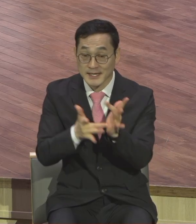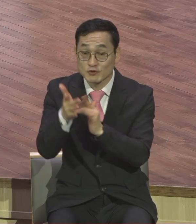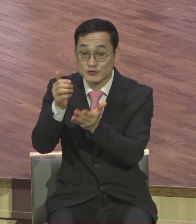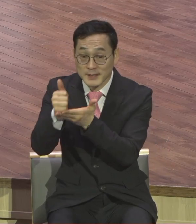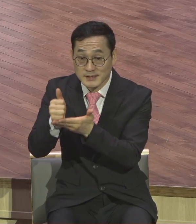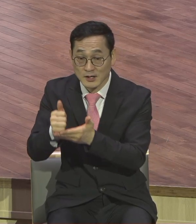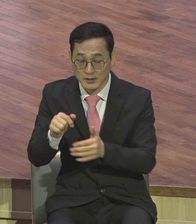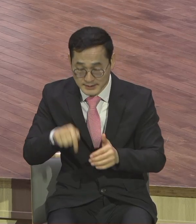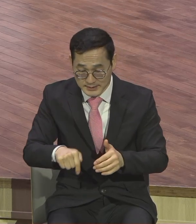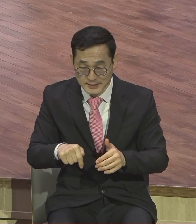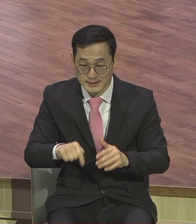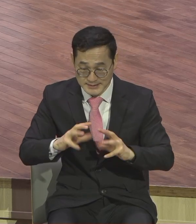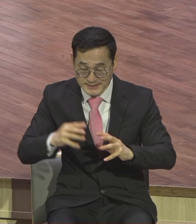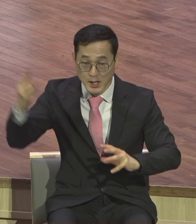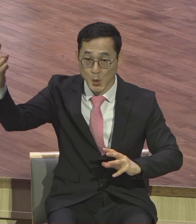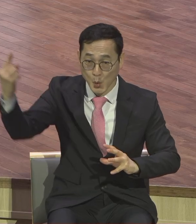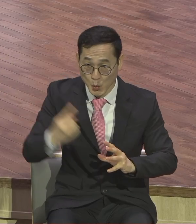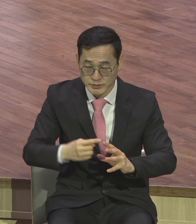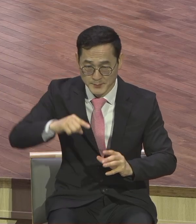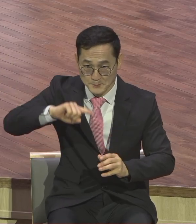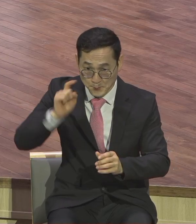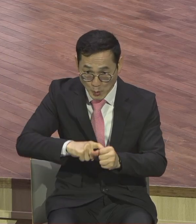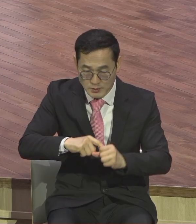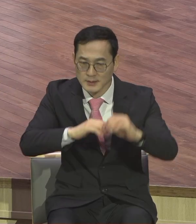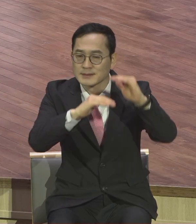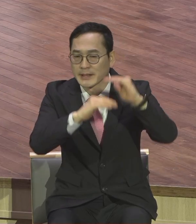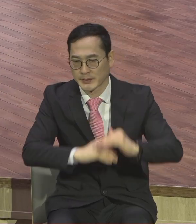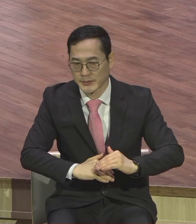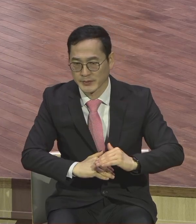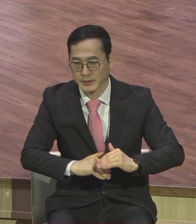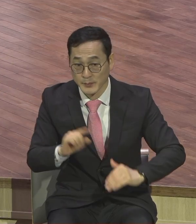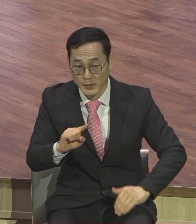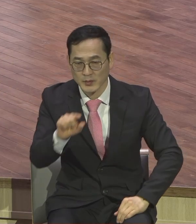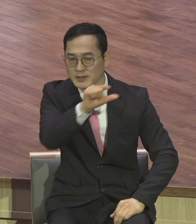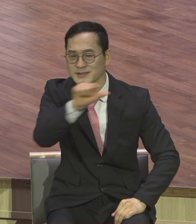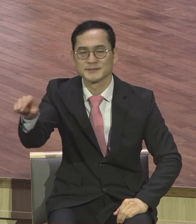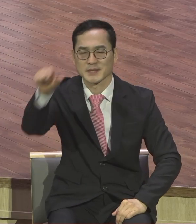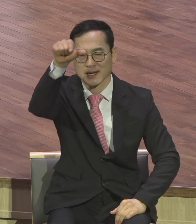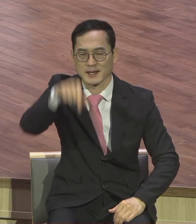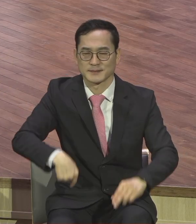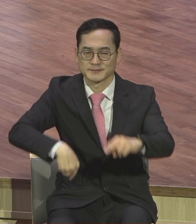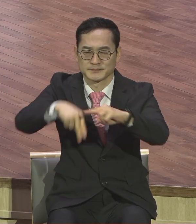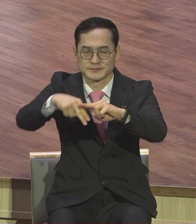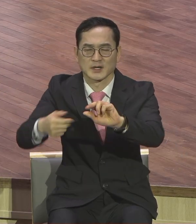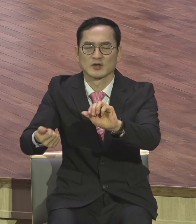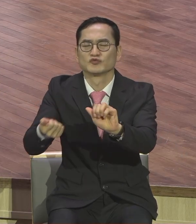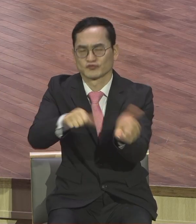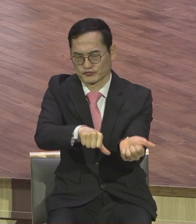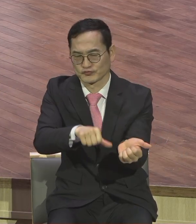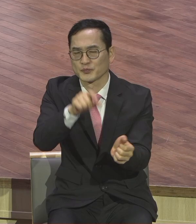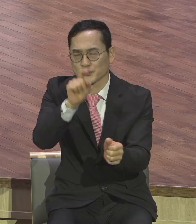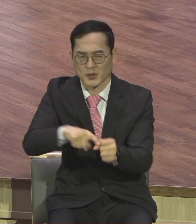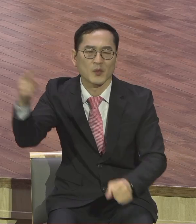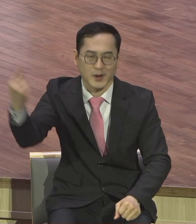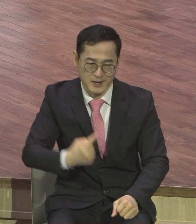목적 이 땅에 오신 본 목적이 십자가 지는 거에요 십자가 지기 위해서